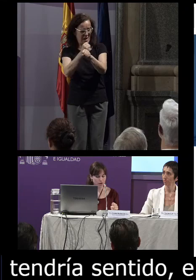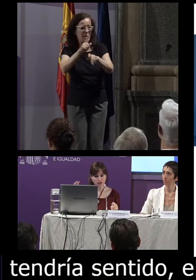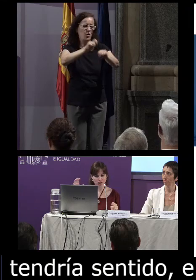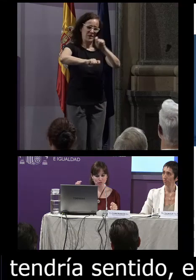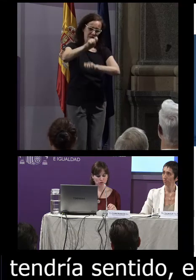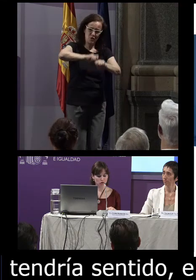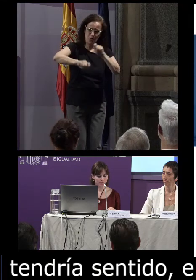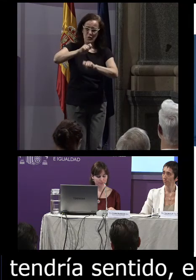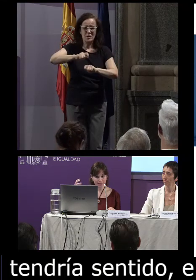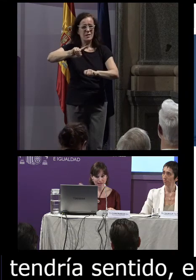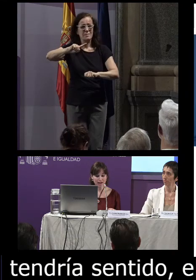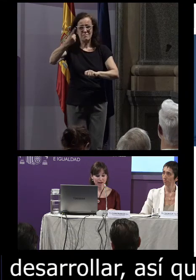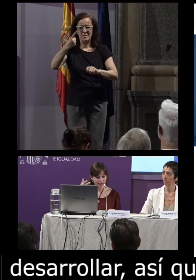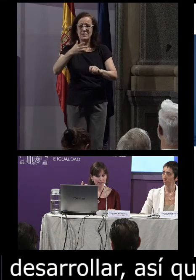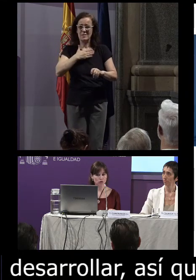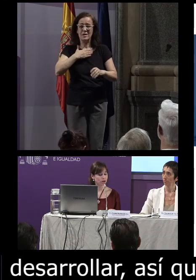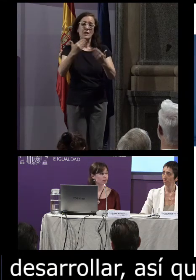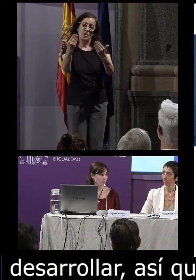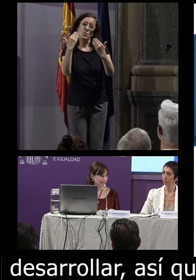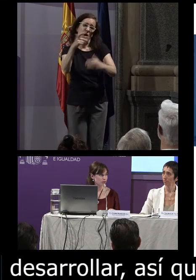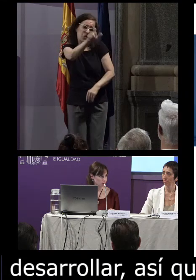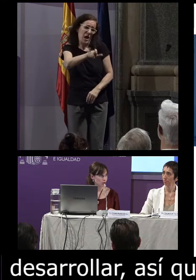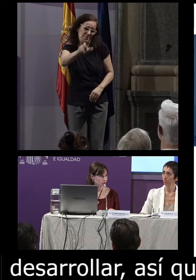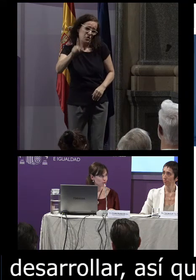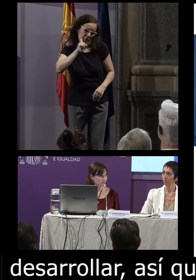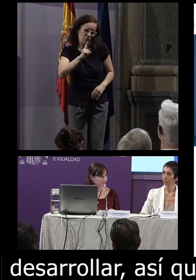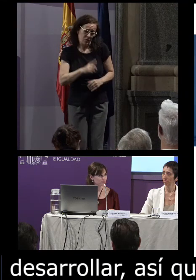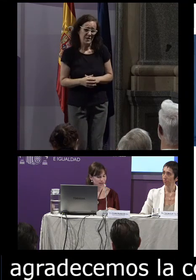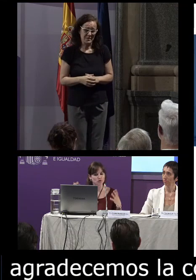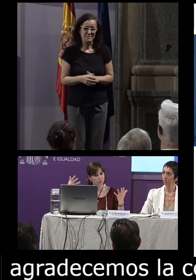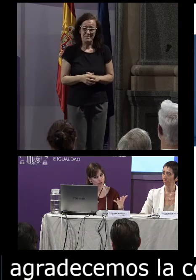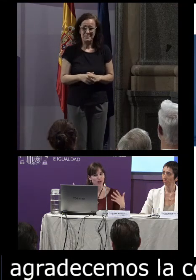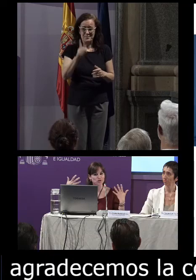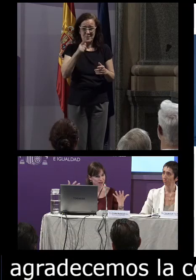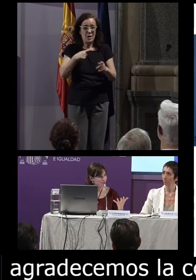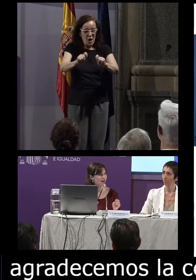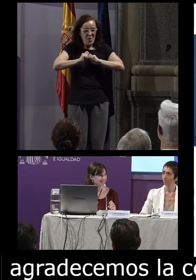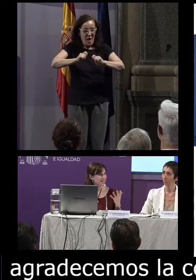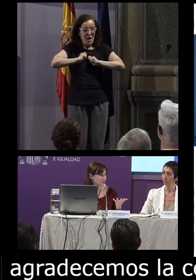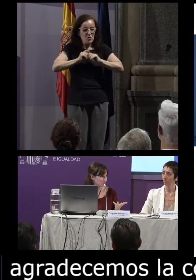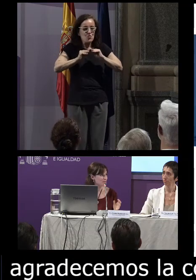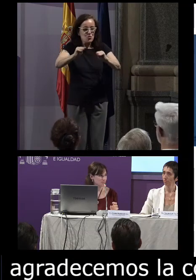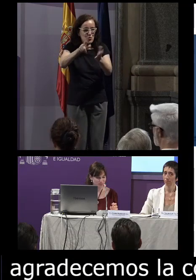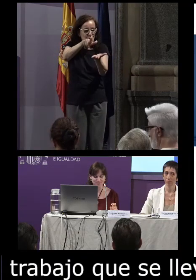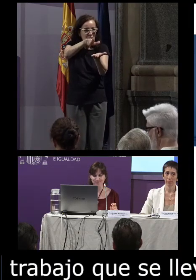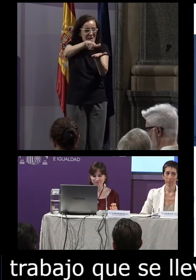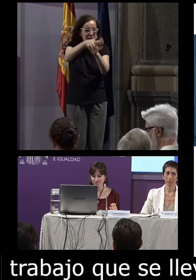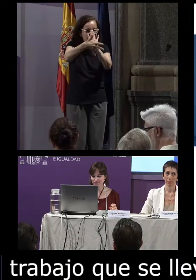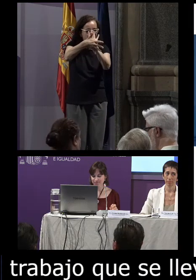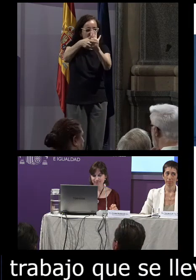asociaciones y sobre todo gracias a los informantes sordos que nos proporcionan su lengua y su tiempo